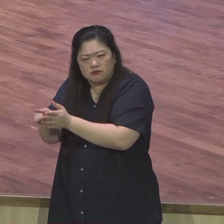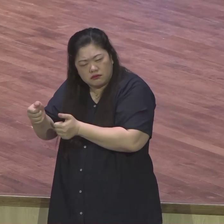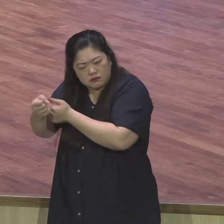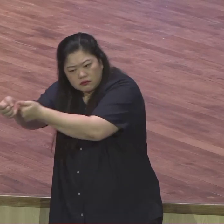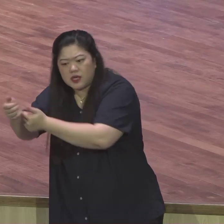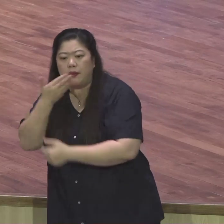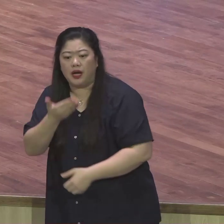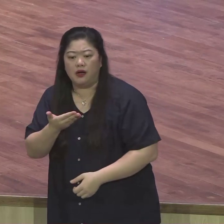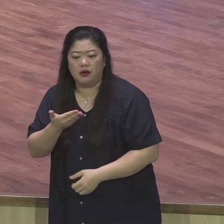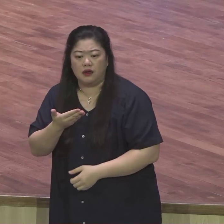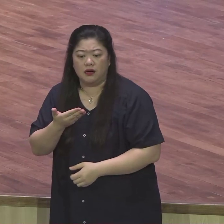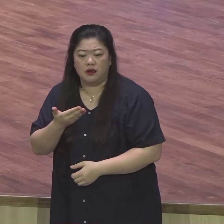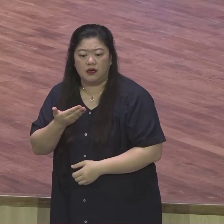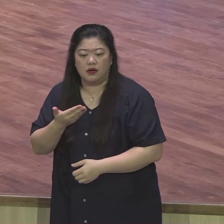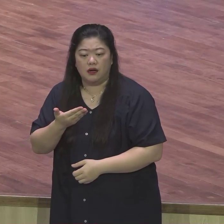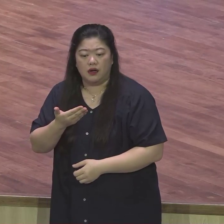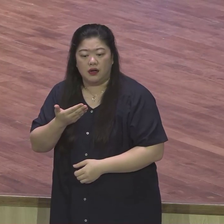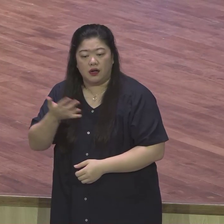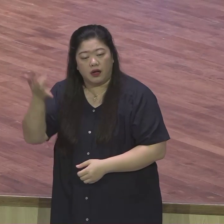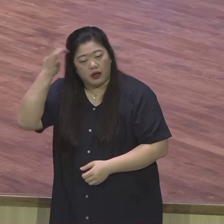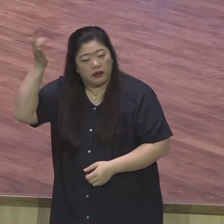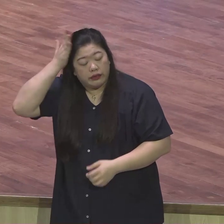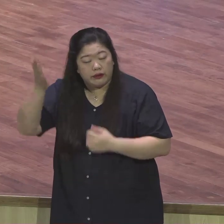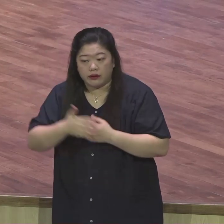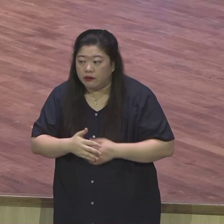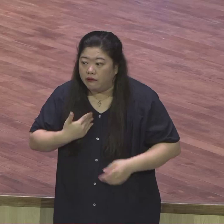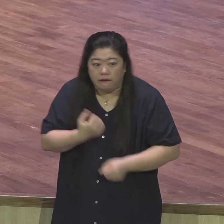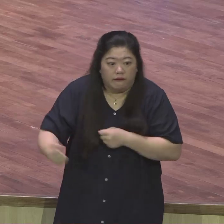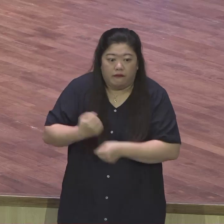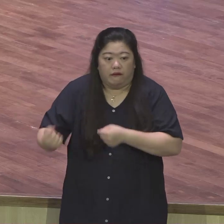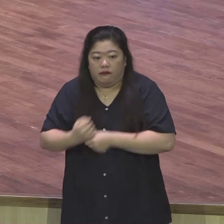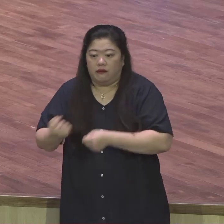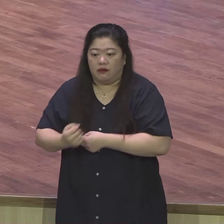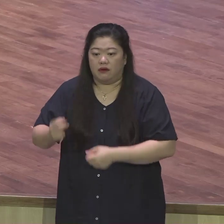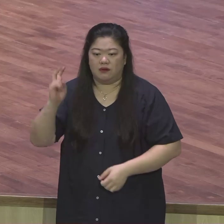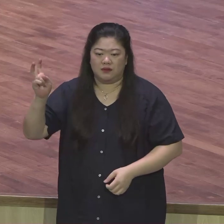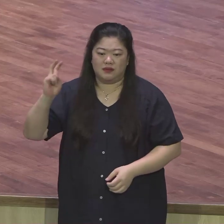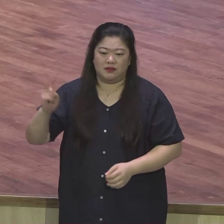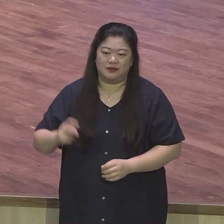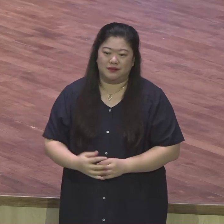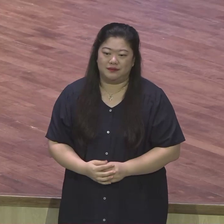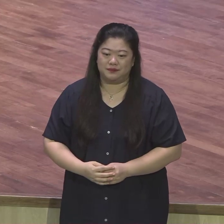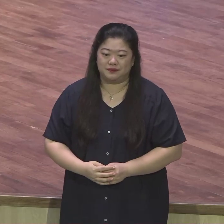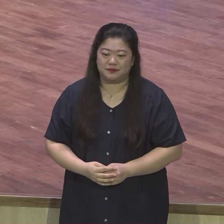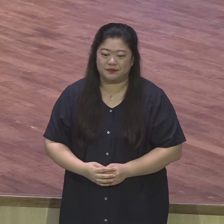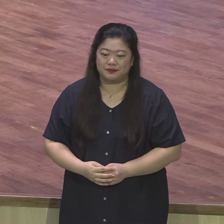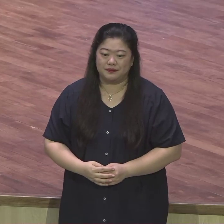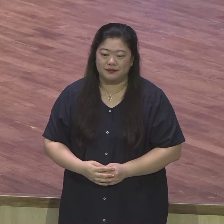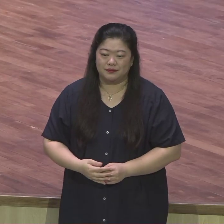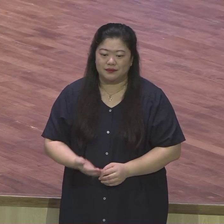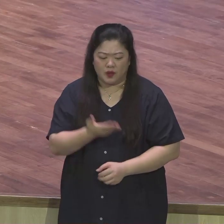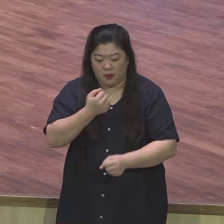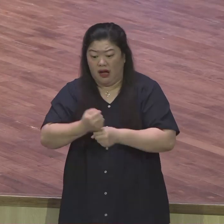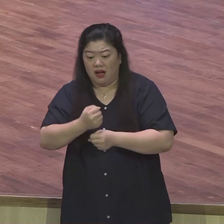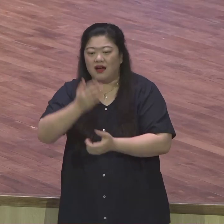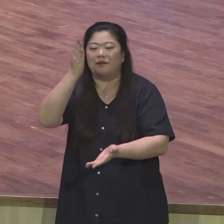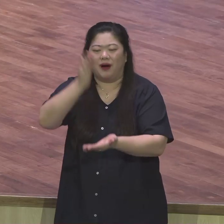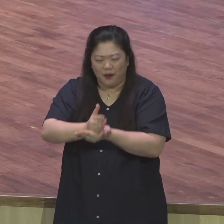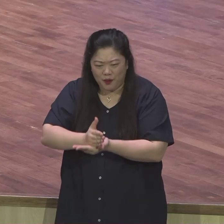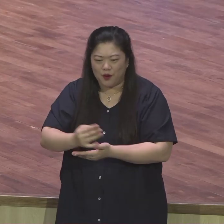우리 연계자 성도들 발걸음 발걸음마다 생명 살리는 복된 발걸음 되기를